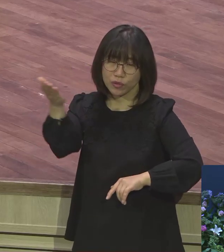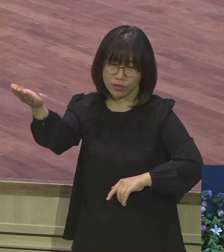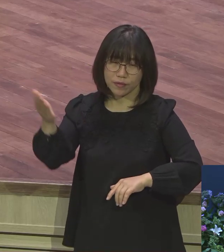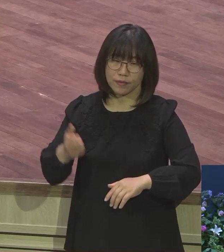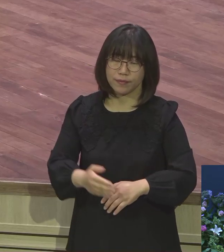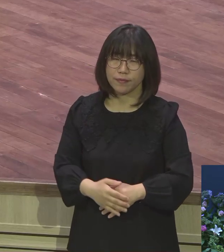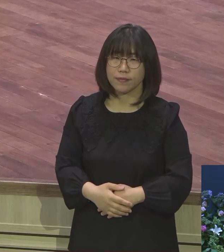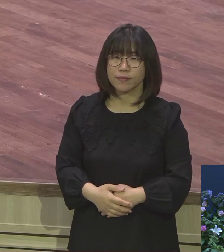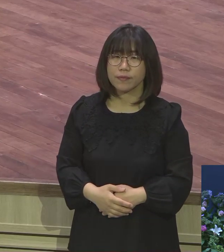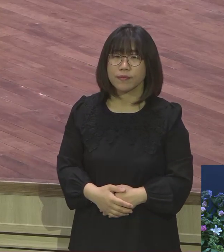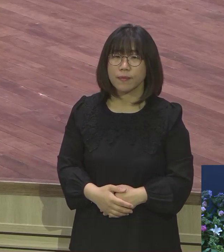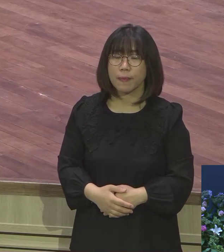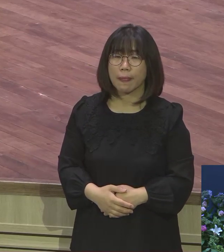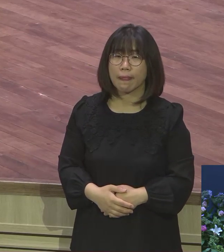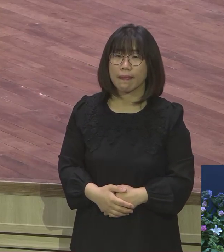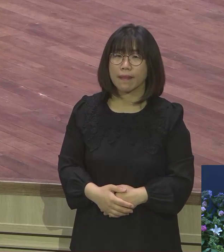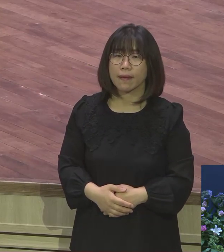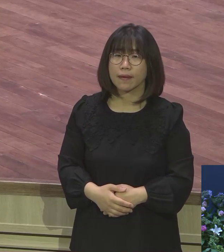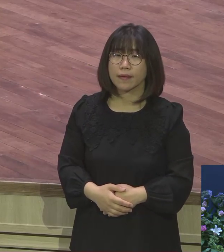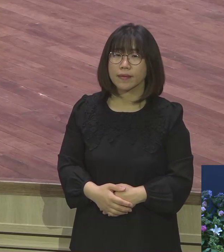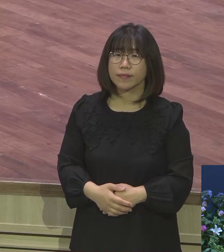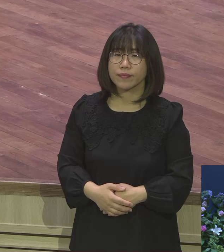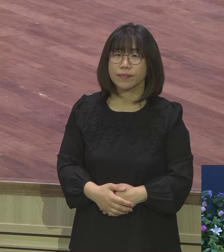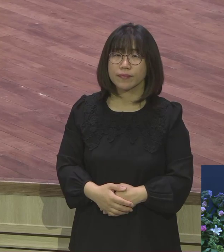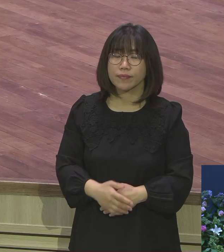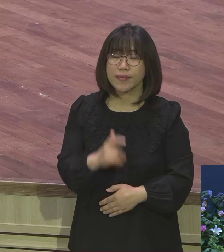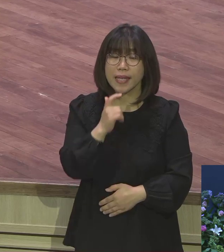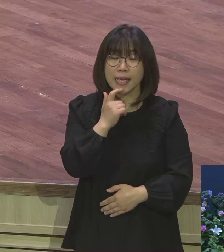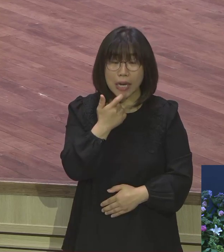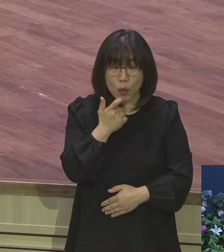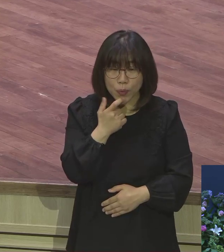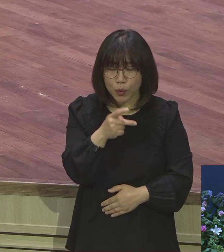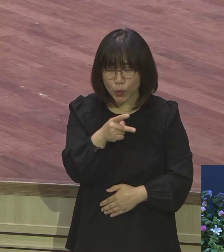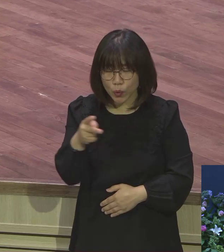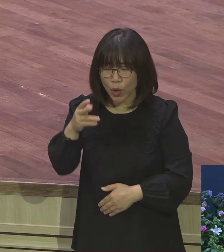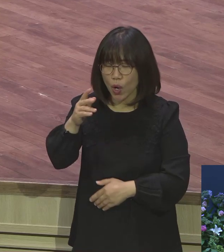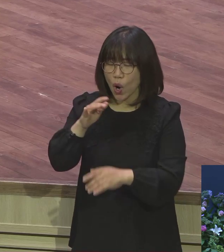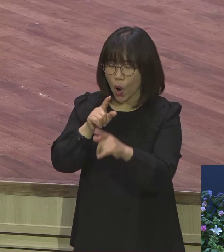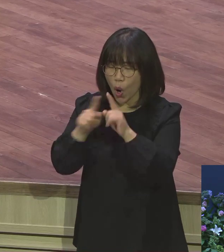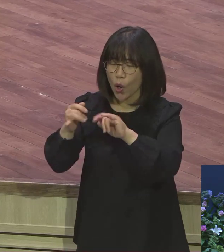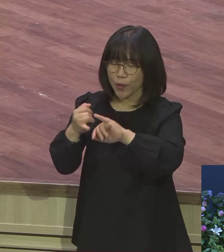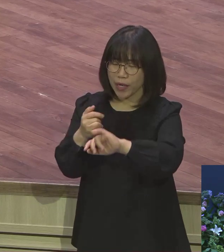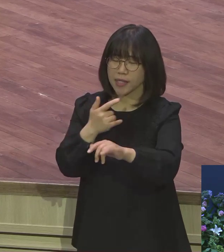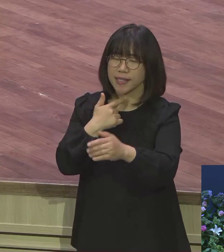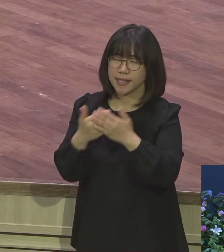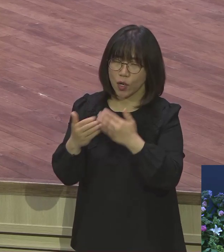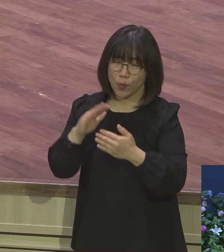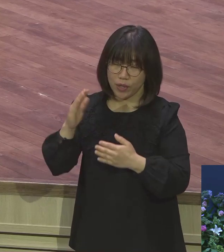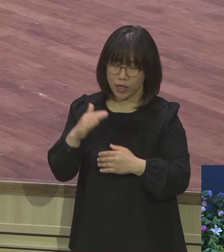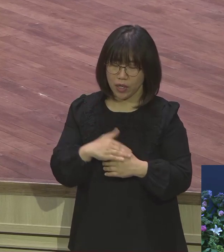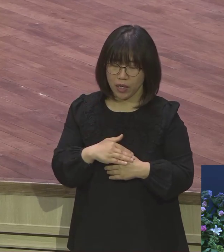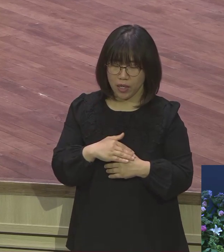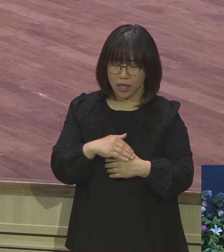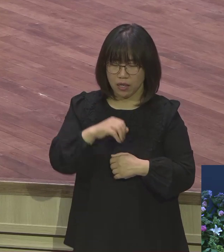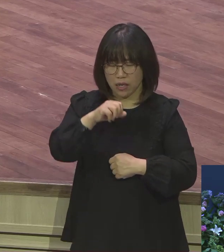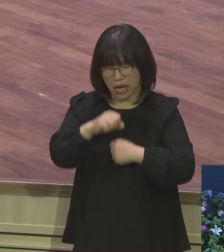언약 체험이 됐다 그 말이요 신앙생활을 하면서 아무렇게나 결단하고 서운하는 것도 문제이지만